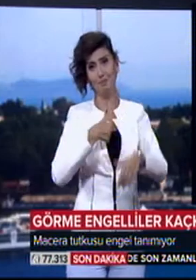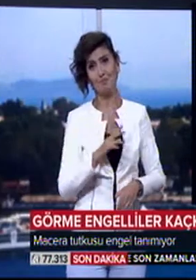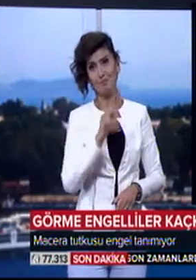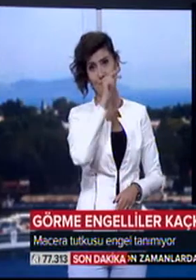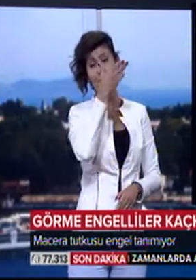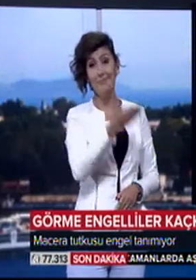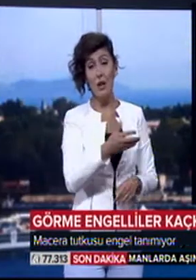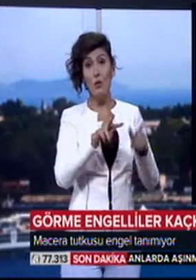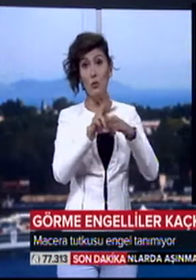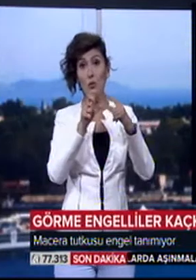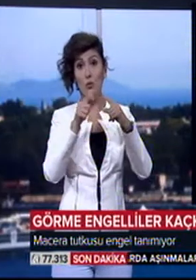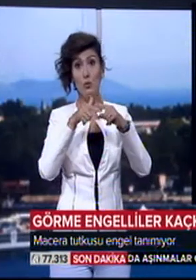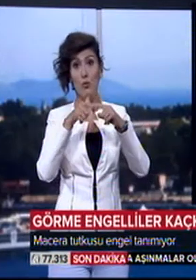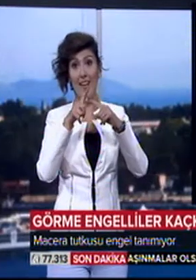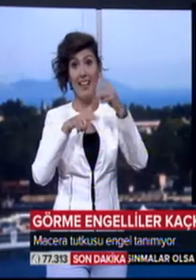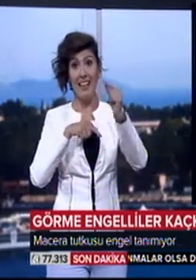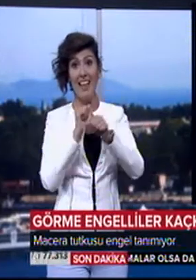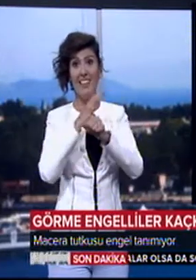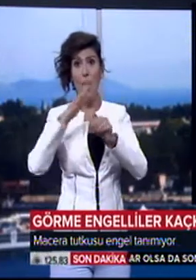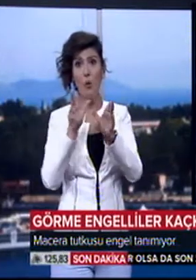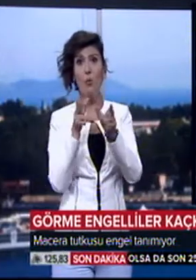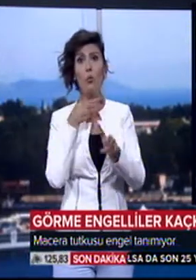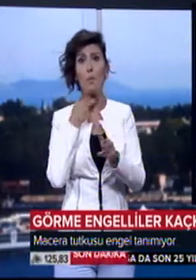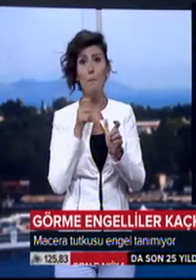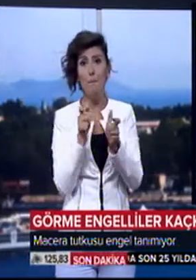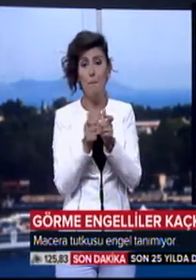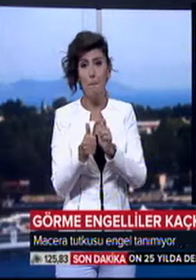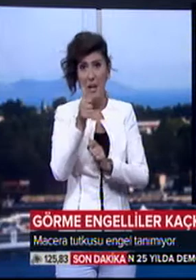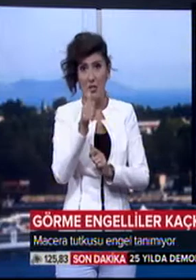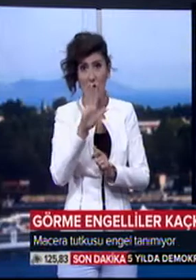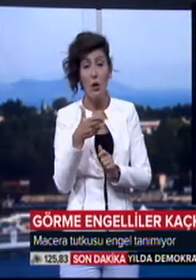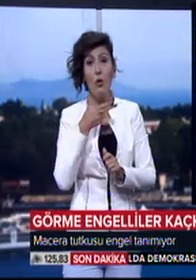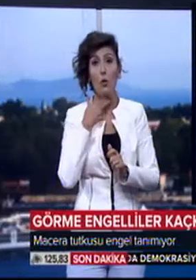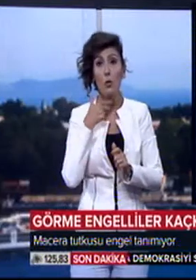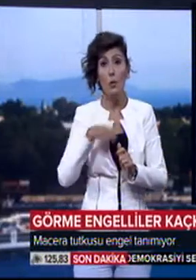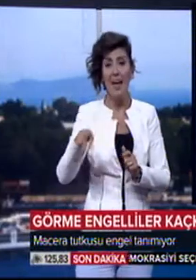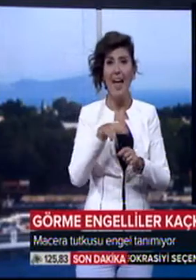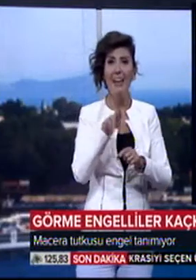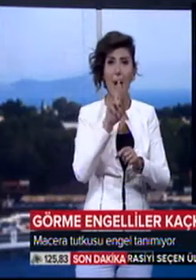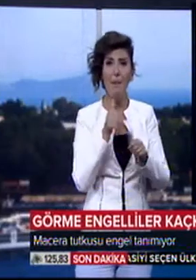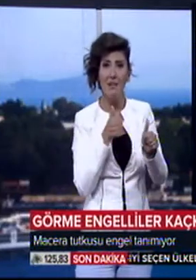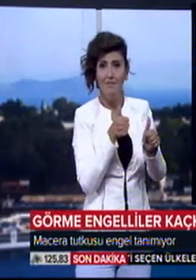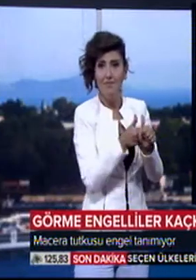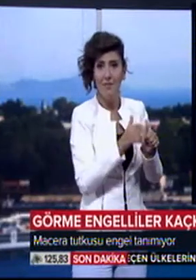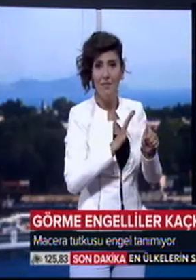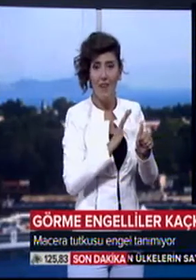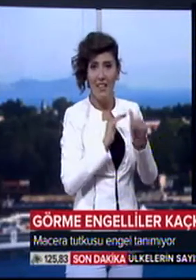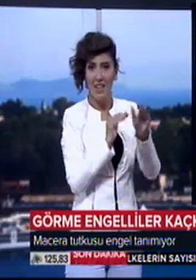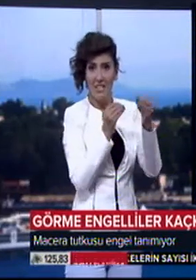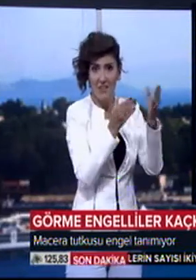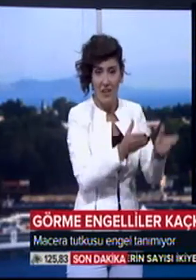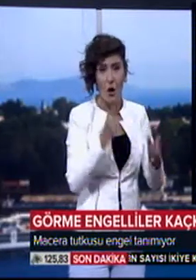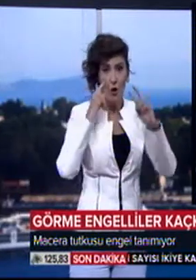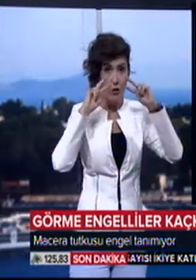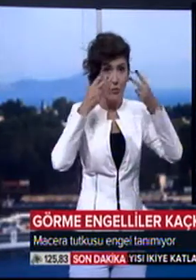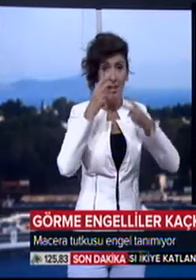Yusuf Eli Dağcılık Kulübü Başkanı ile bazı kulüp üyelerinin de rehberlik ettiği ve teknik konularda destek verdiği etkinlikte görme engellilere